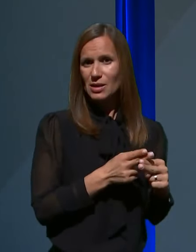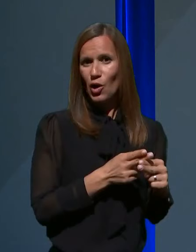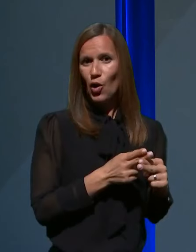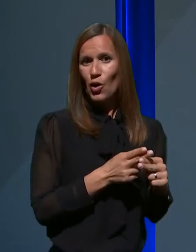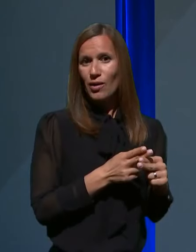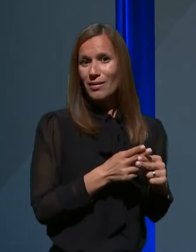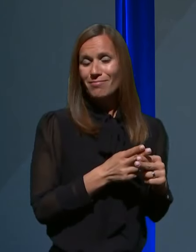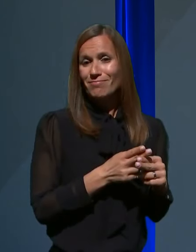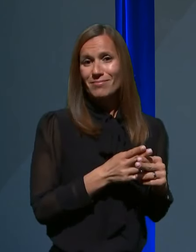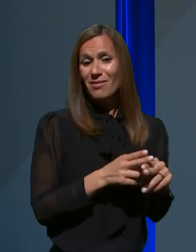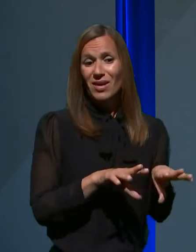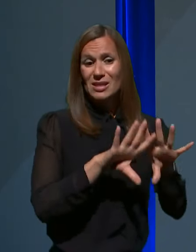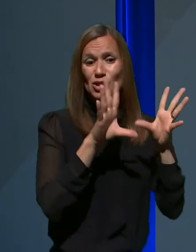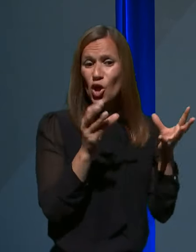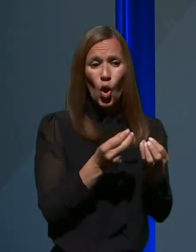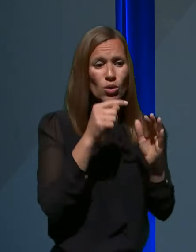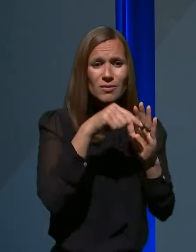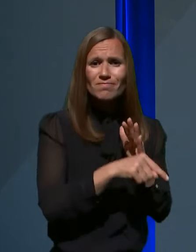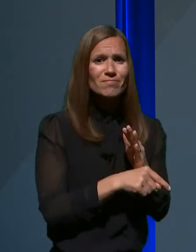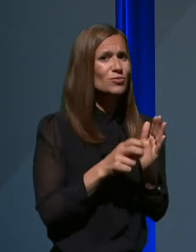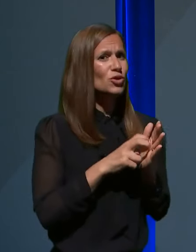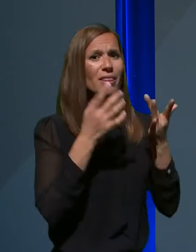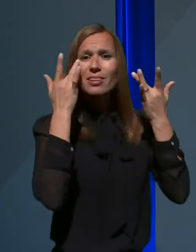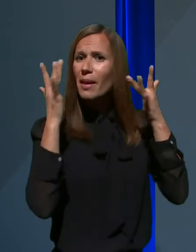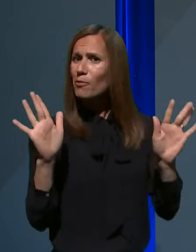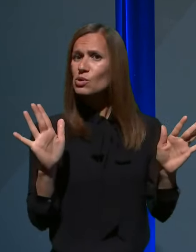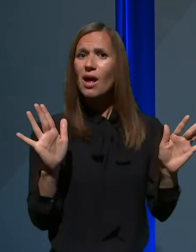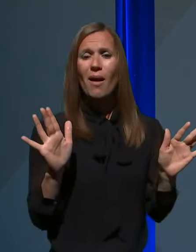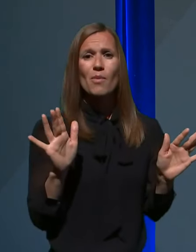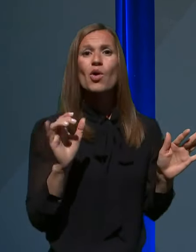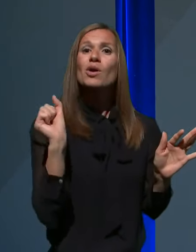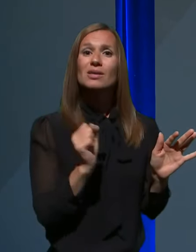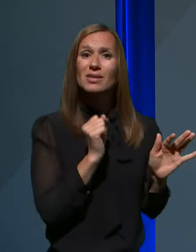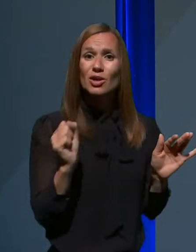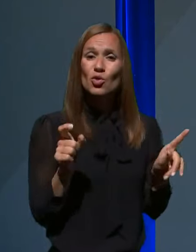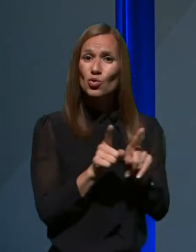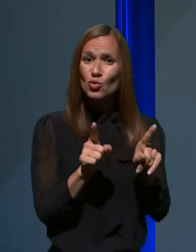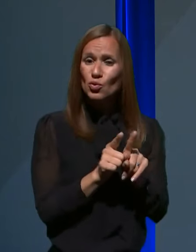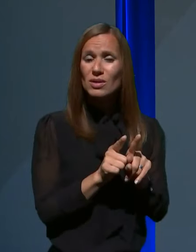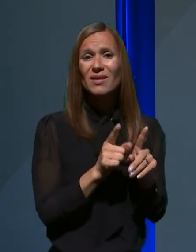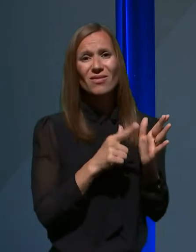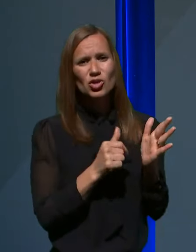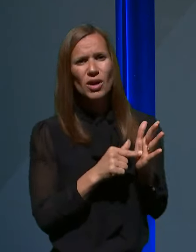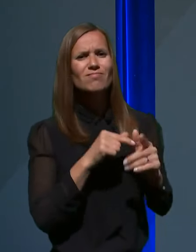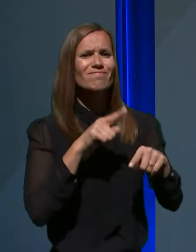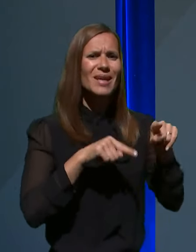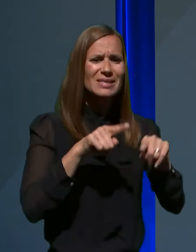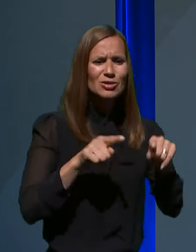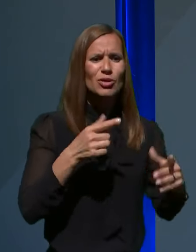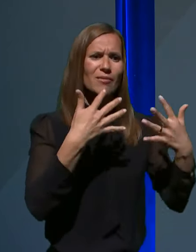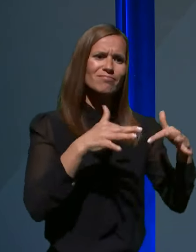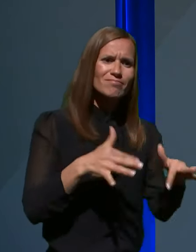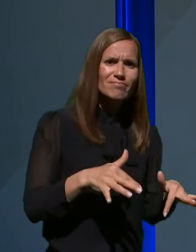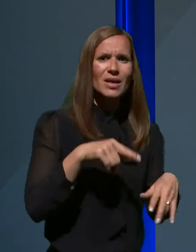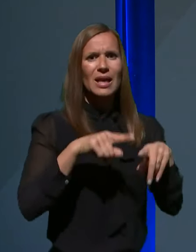celoti in dovolj ne poznamo. In zato tudi dosti krat različne interpretacije, različna